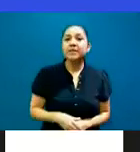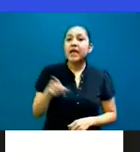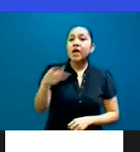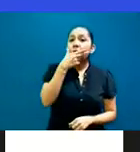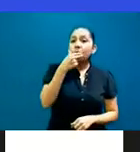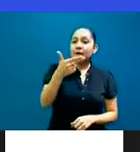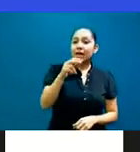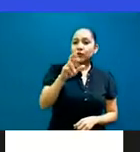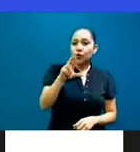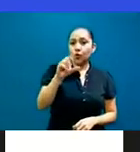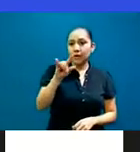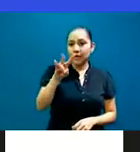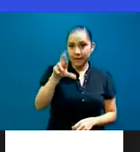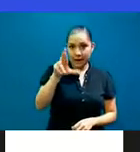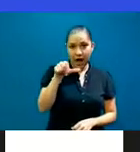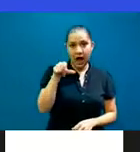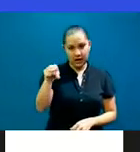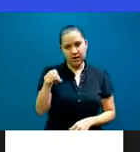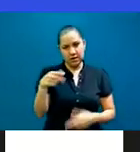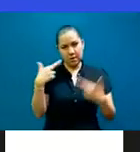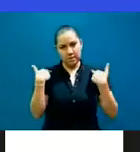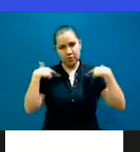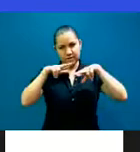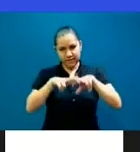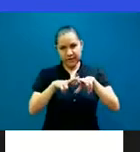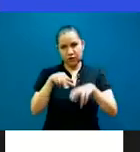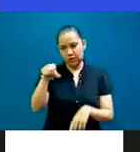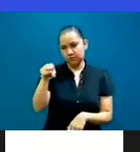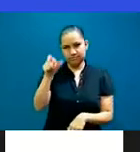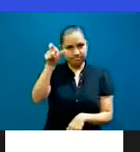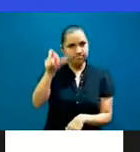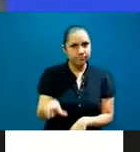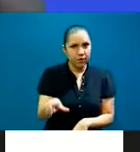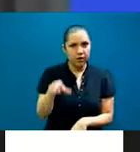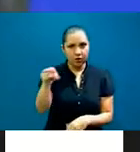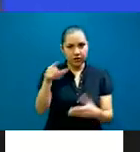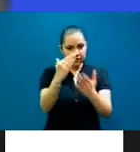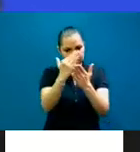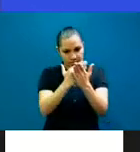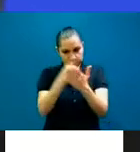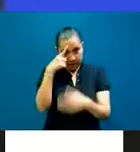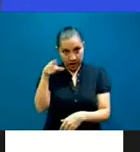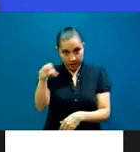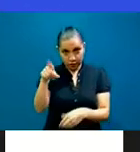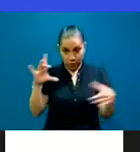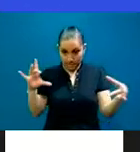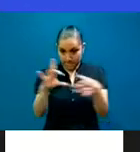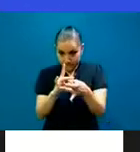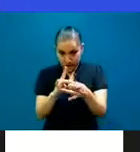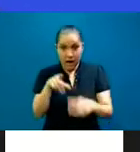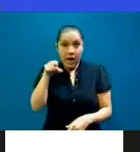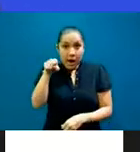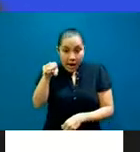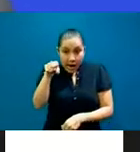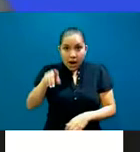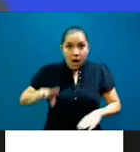interpretación, él tenía una discapacidad, él era, visualmente no tenía la